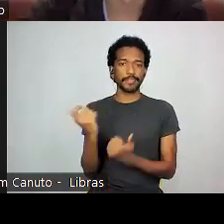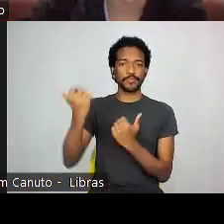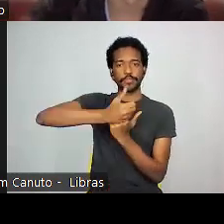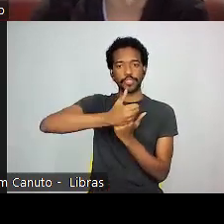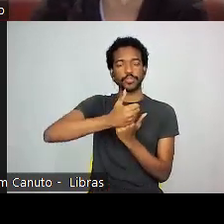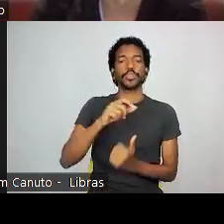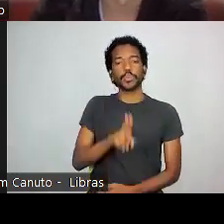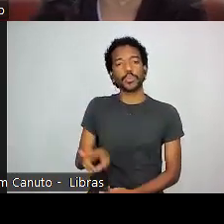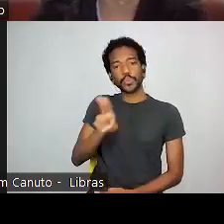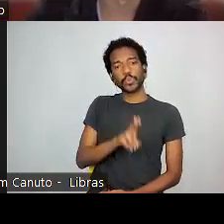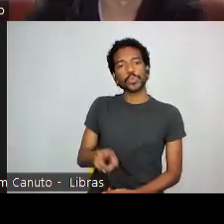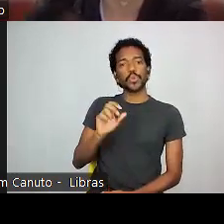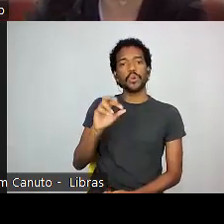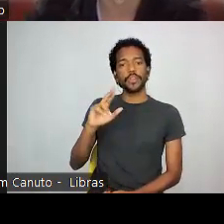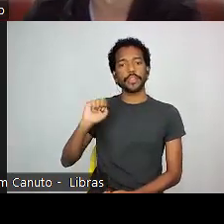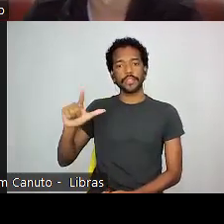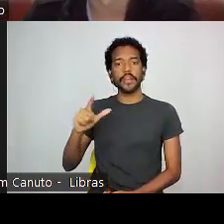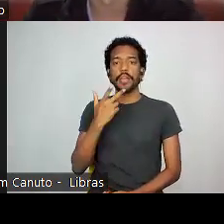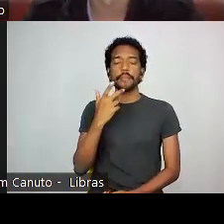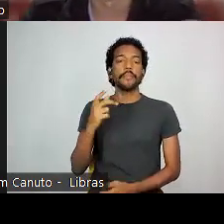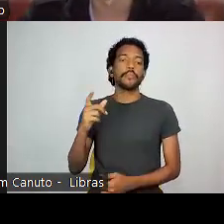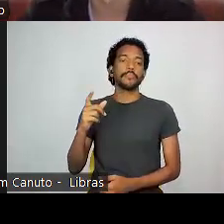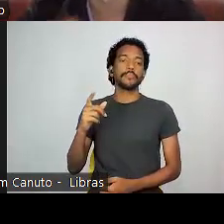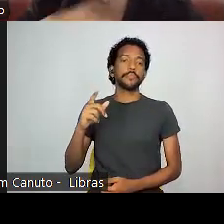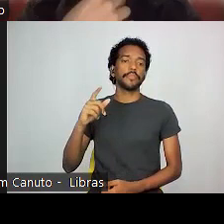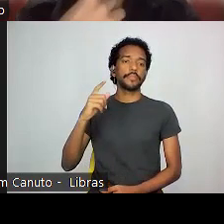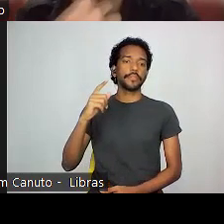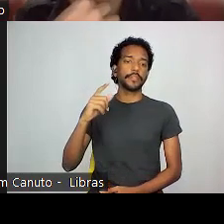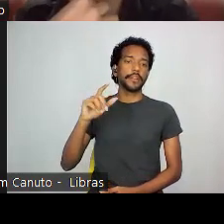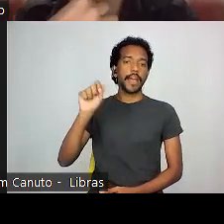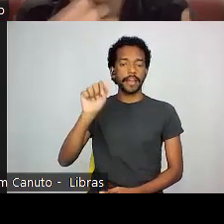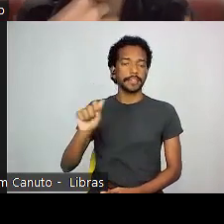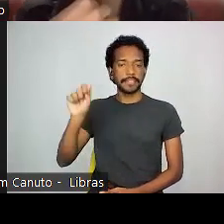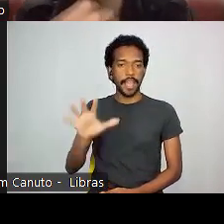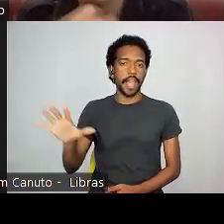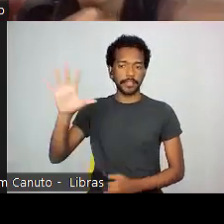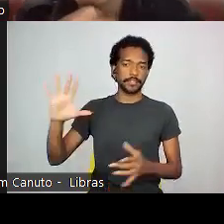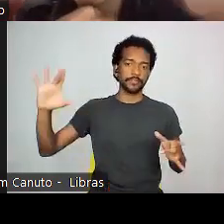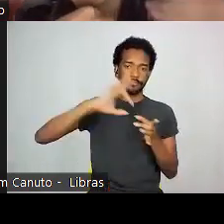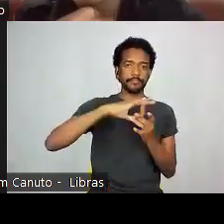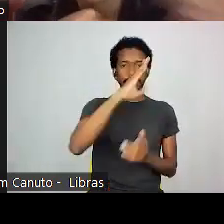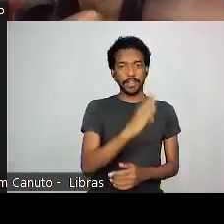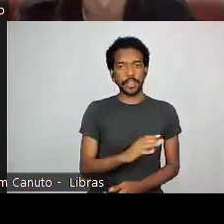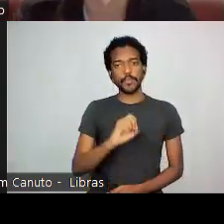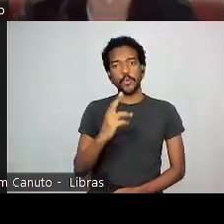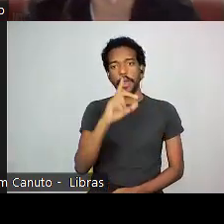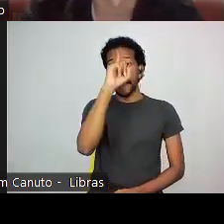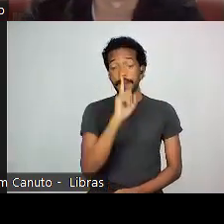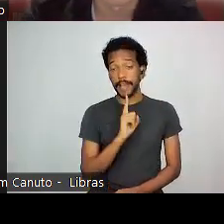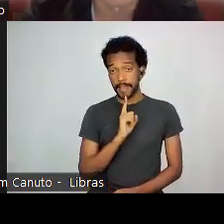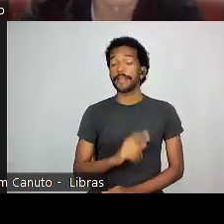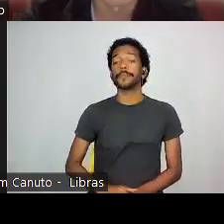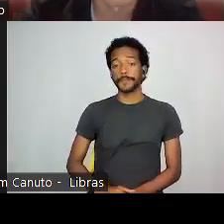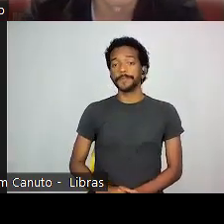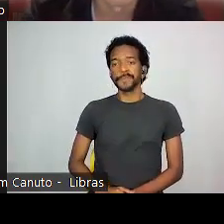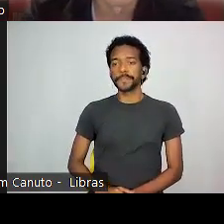o uso de orientais por asiáticos brasileiros ou amarelos, como eu me referi no início na autoapresentação,